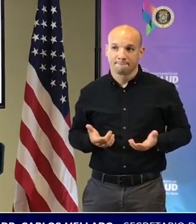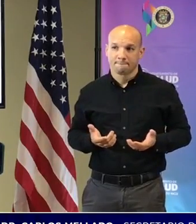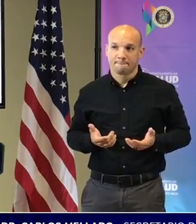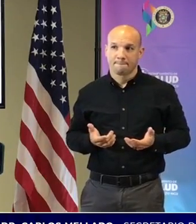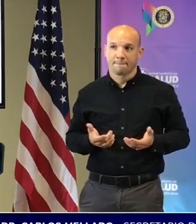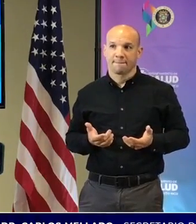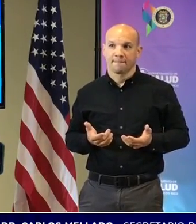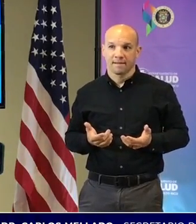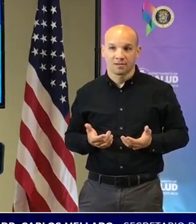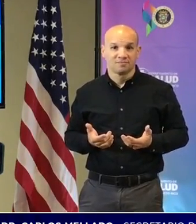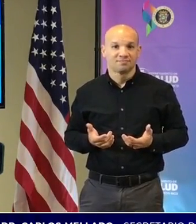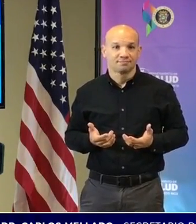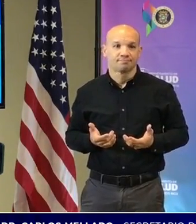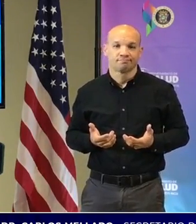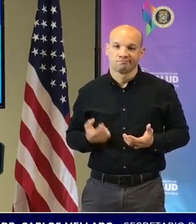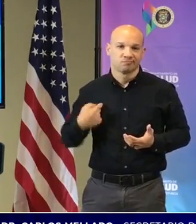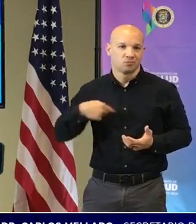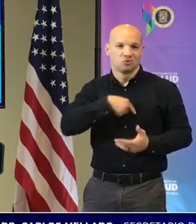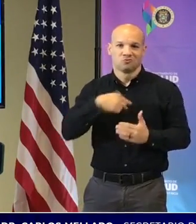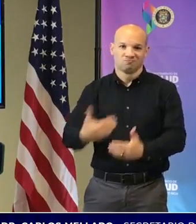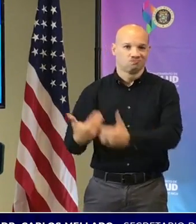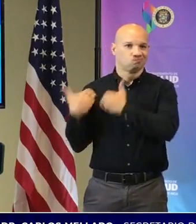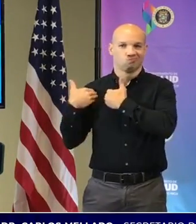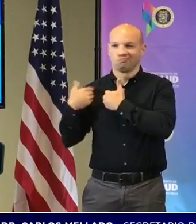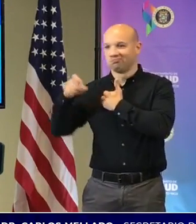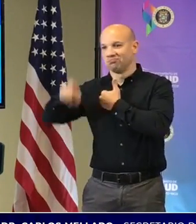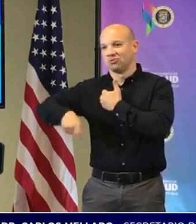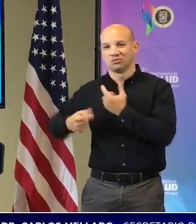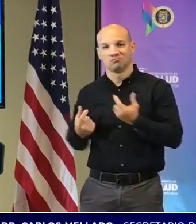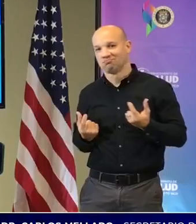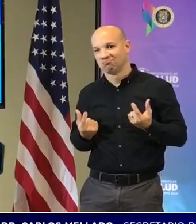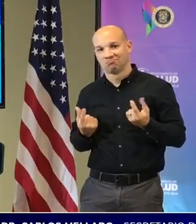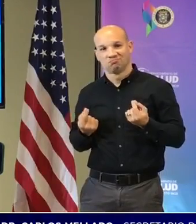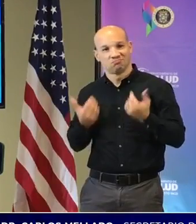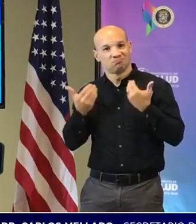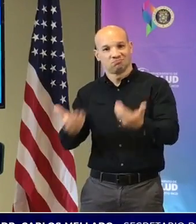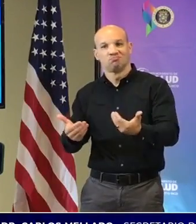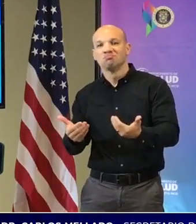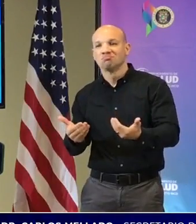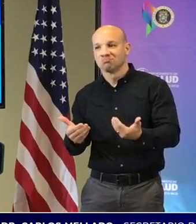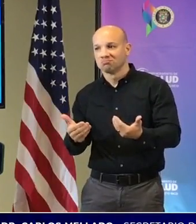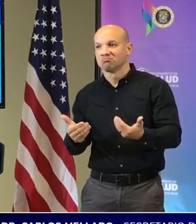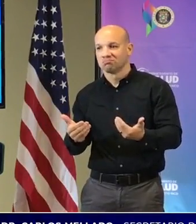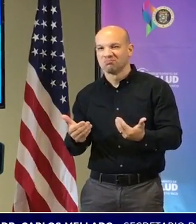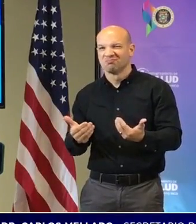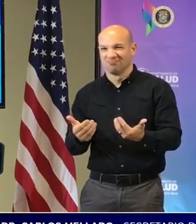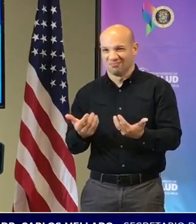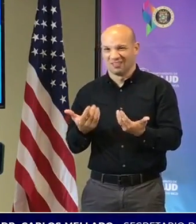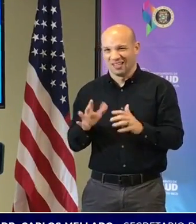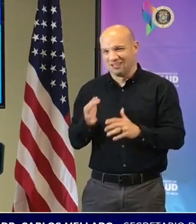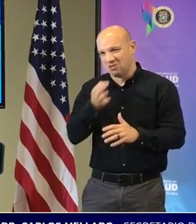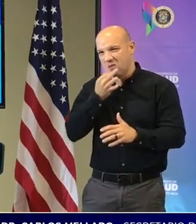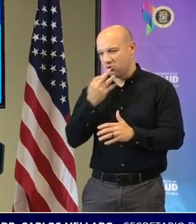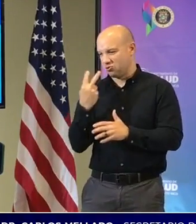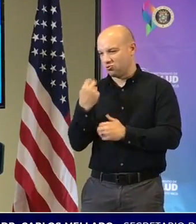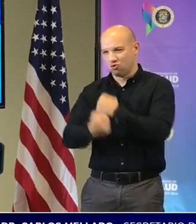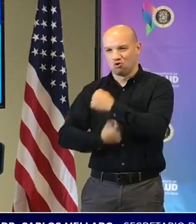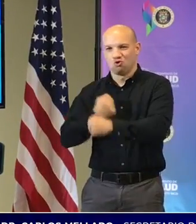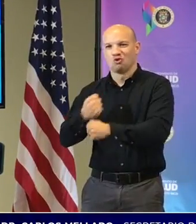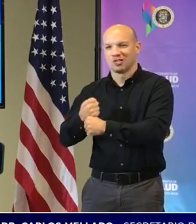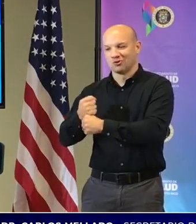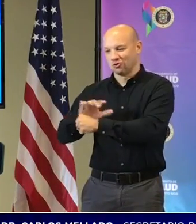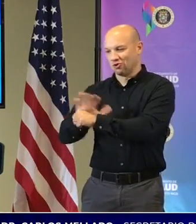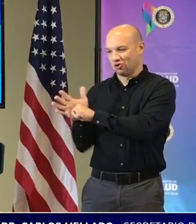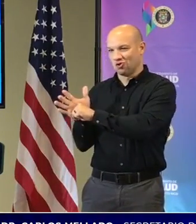es parte de lo que nos toca hacer y sabemos que ya vamos a prácticamente dos años con la pandemia.